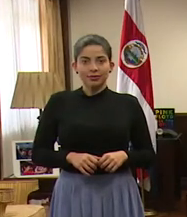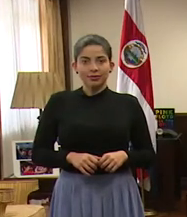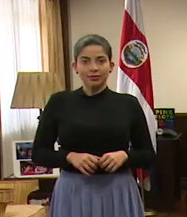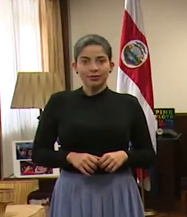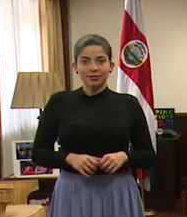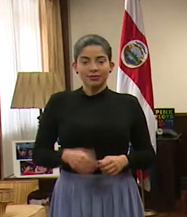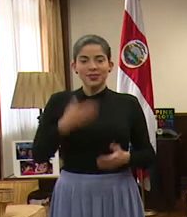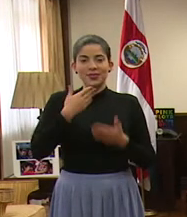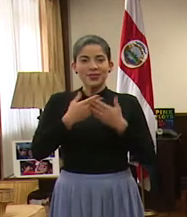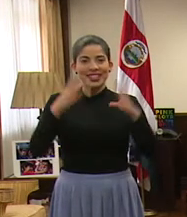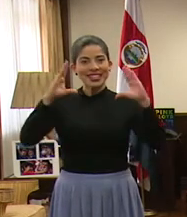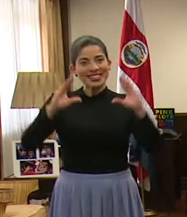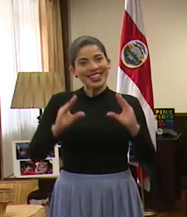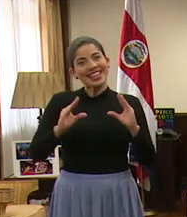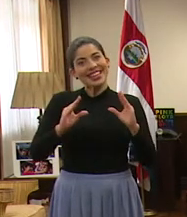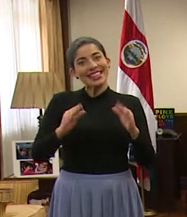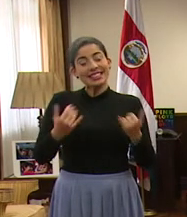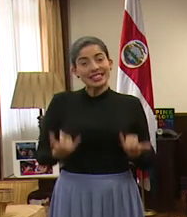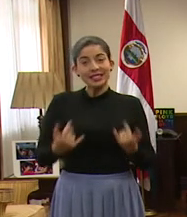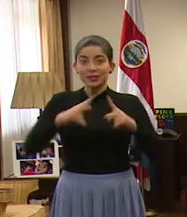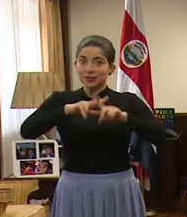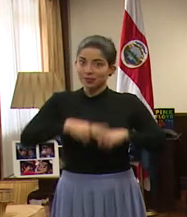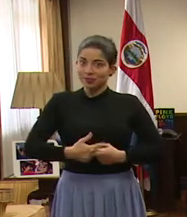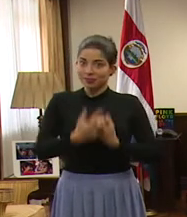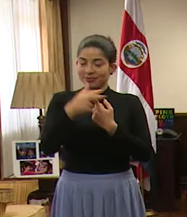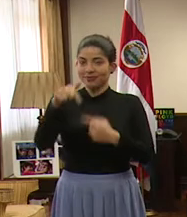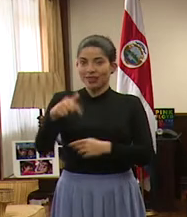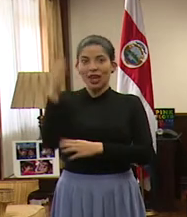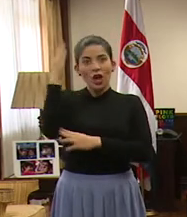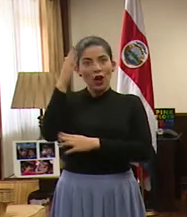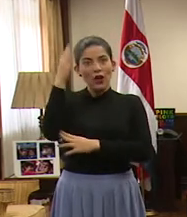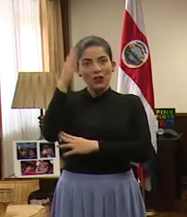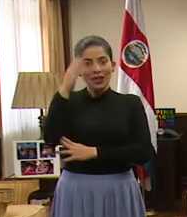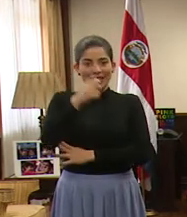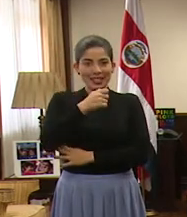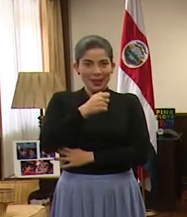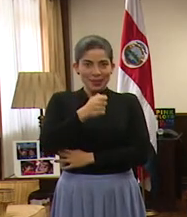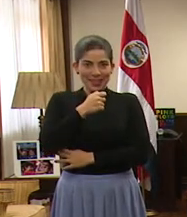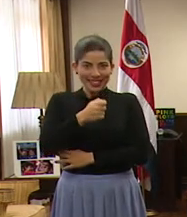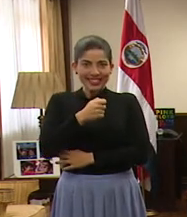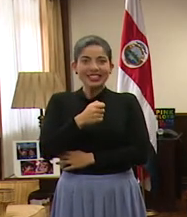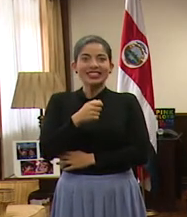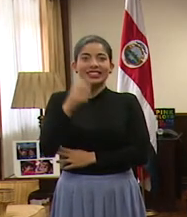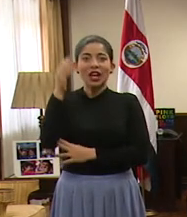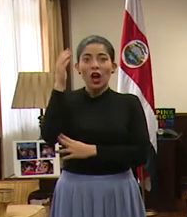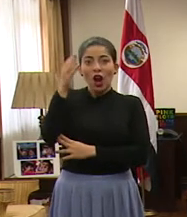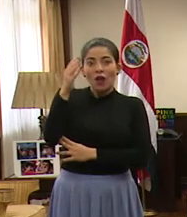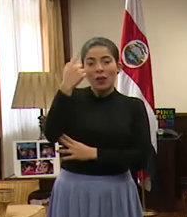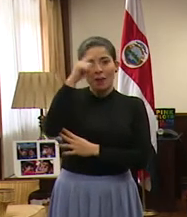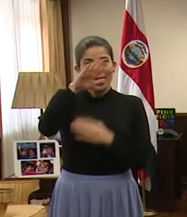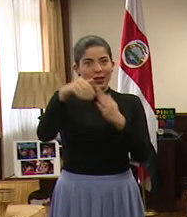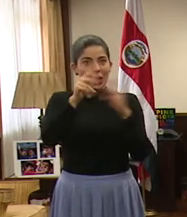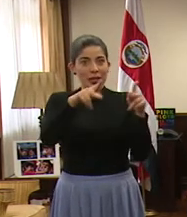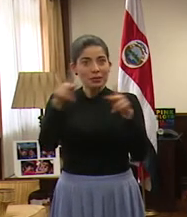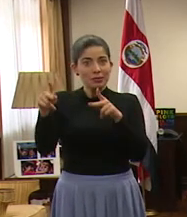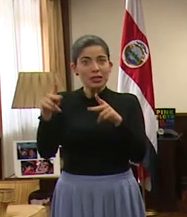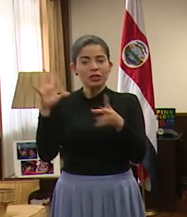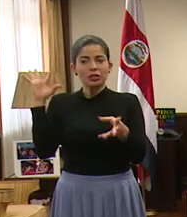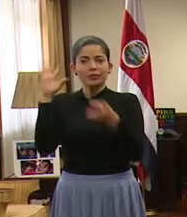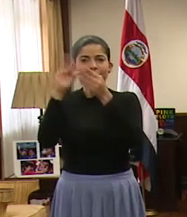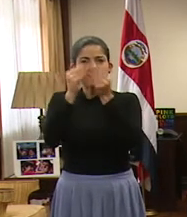Muy buenas tardes, damos inicio a esta conferencia de prensa y conferencia a la ciudadanía con las